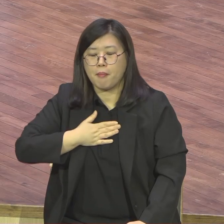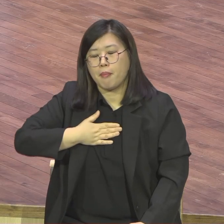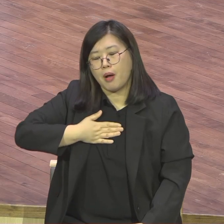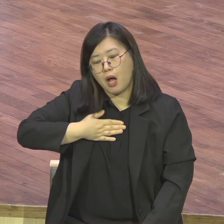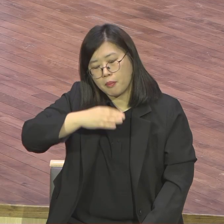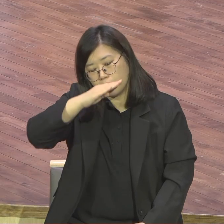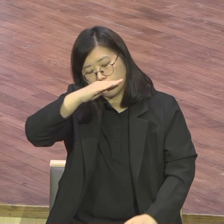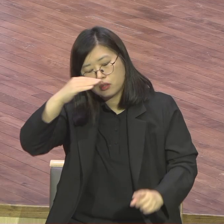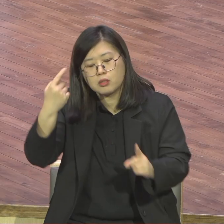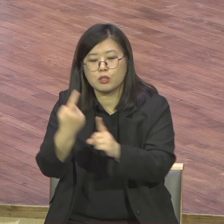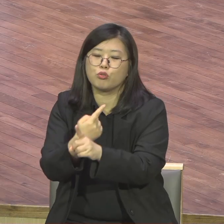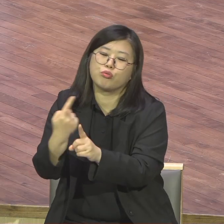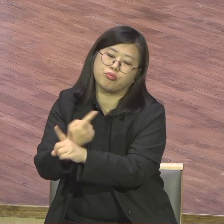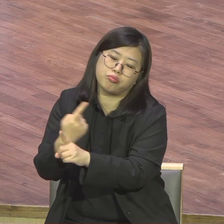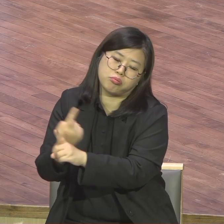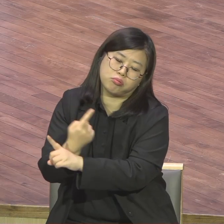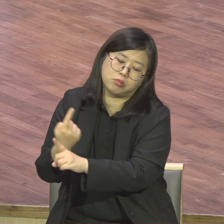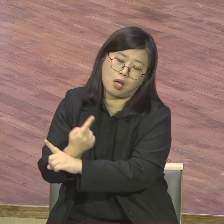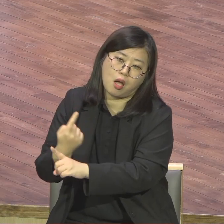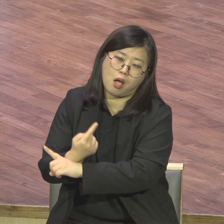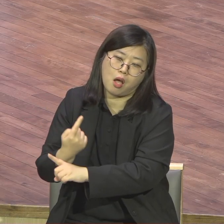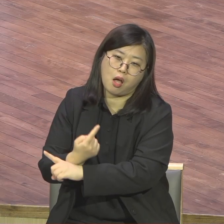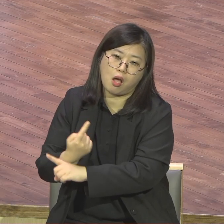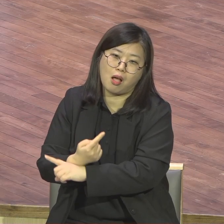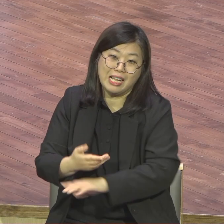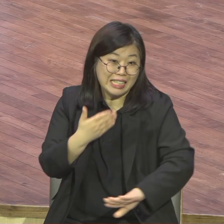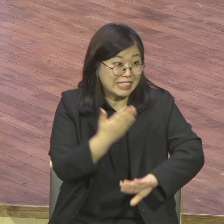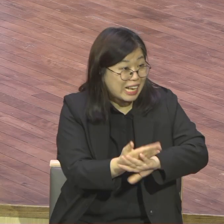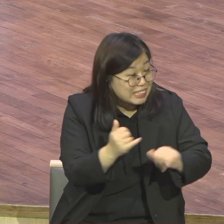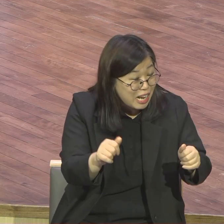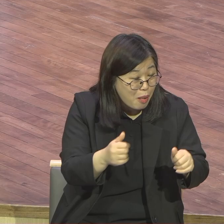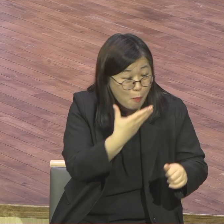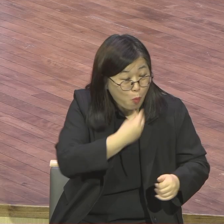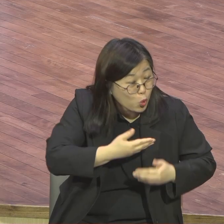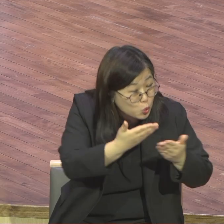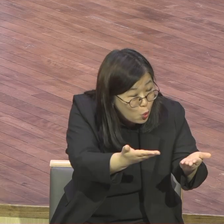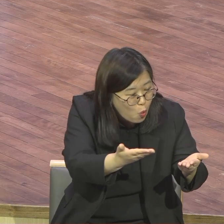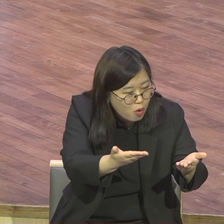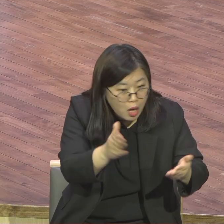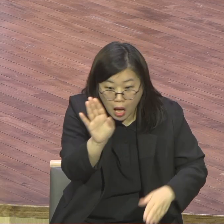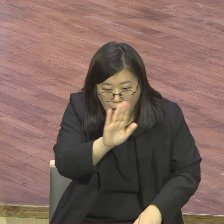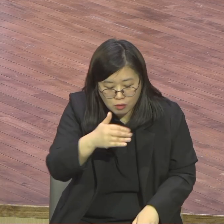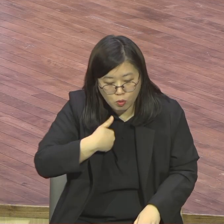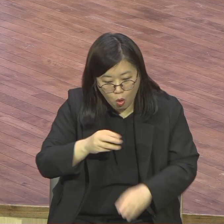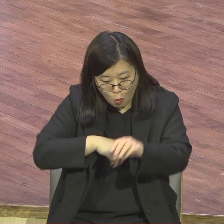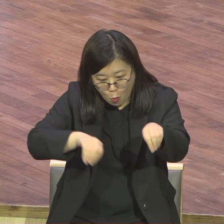내가 치유되면서 그자말로 하나님이 스시는 탤런트가 나오기를 시작하더라고요